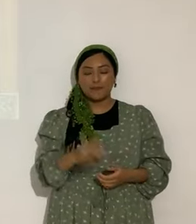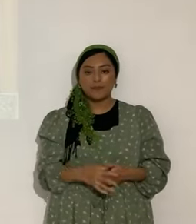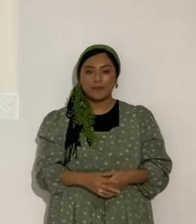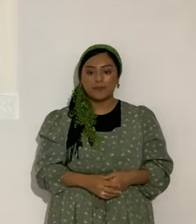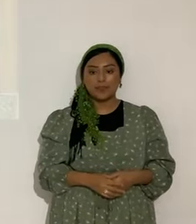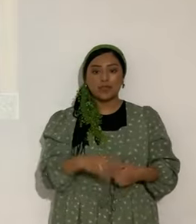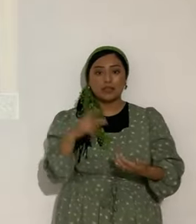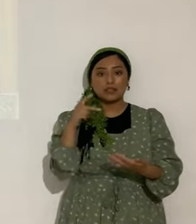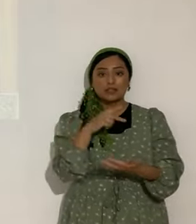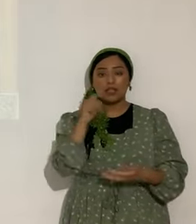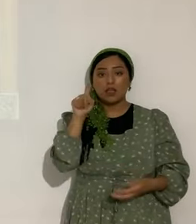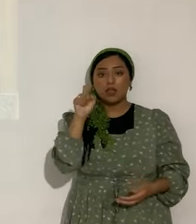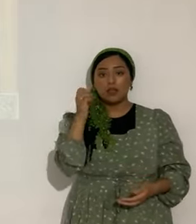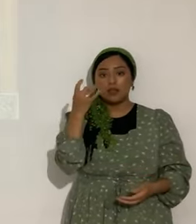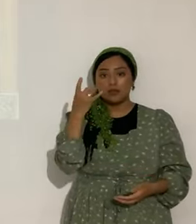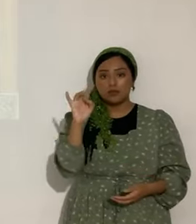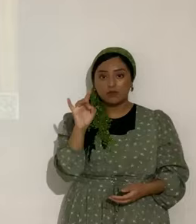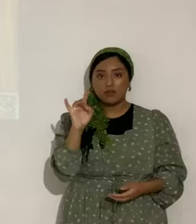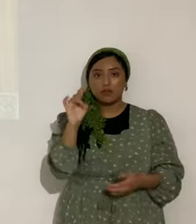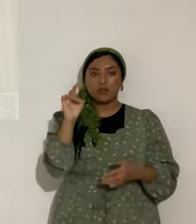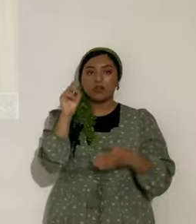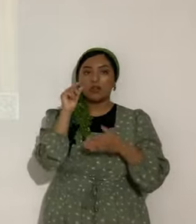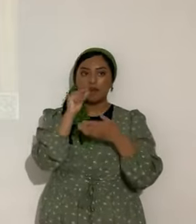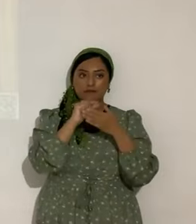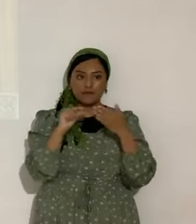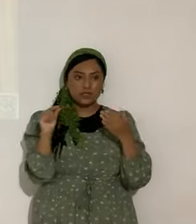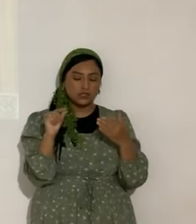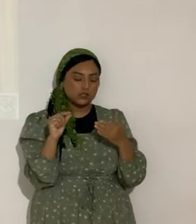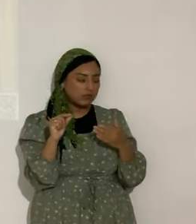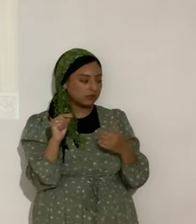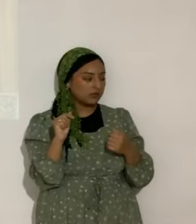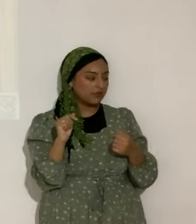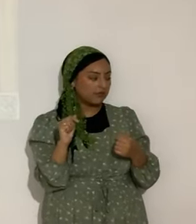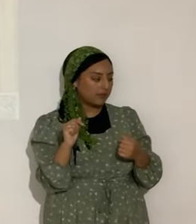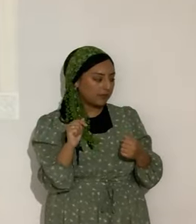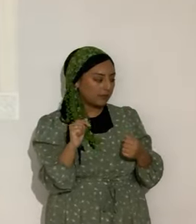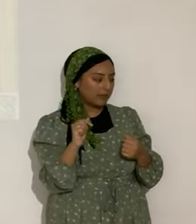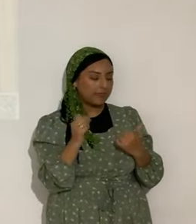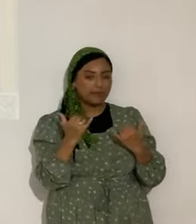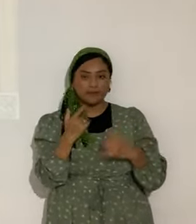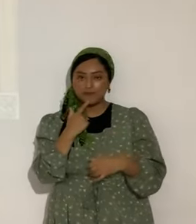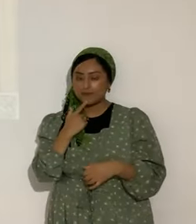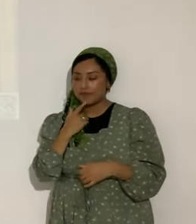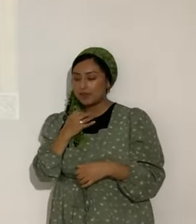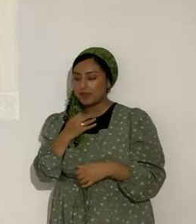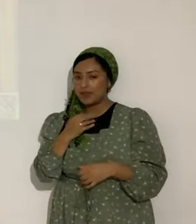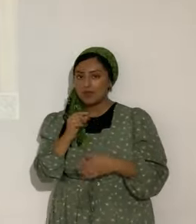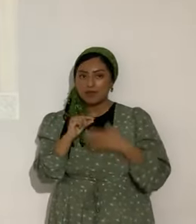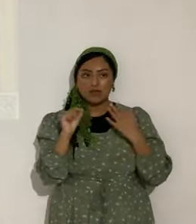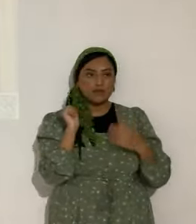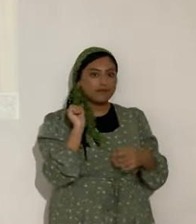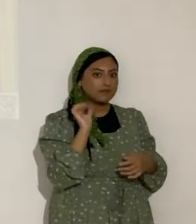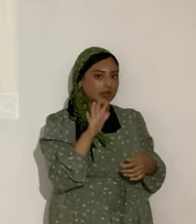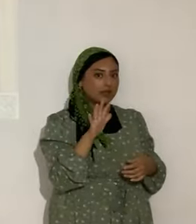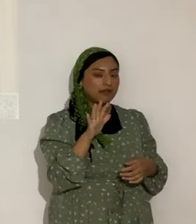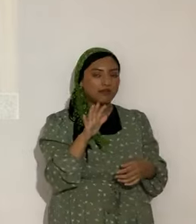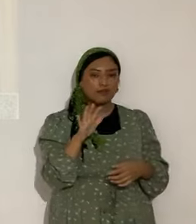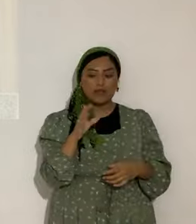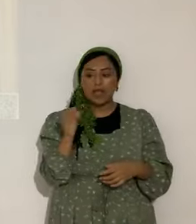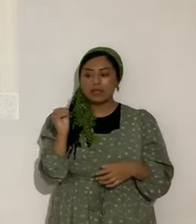Salmo 118, verso... Ahorita les digo, amados. Cinco y seis.